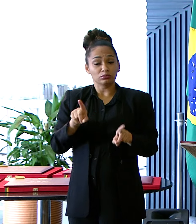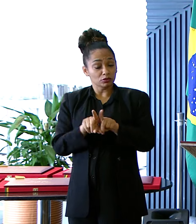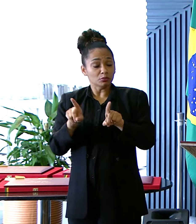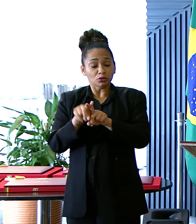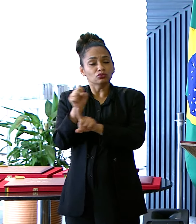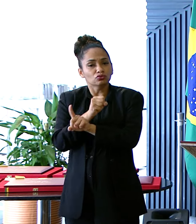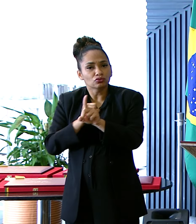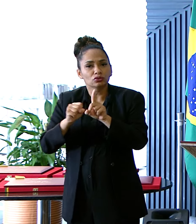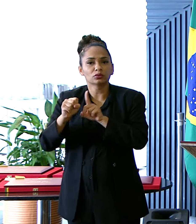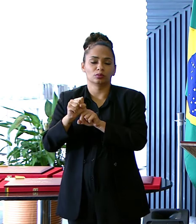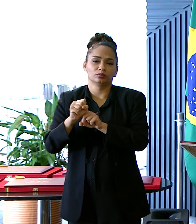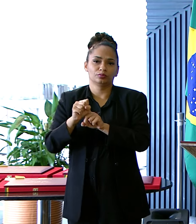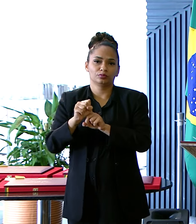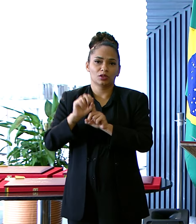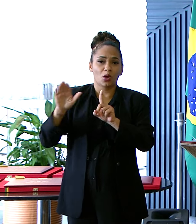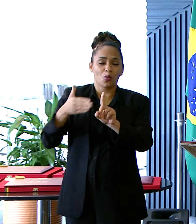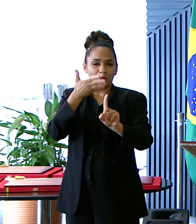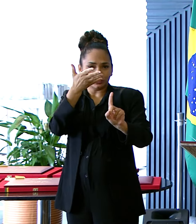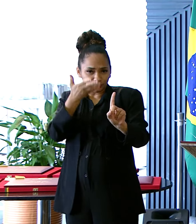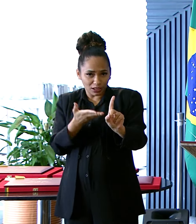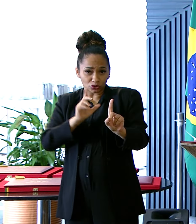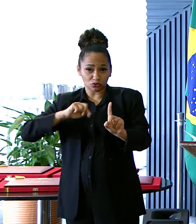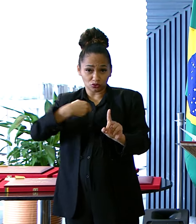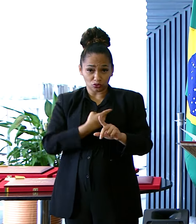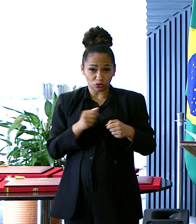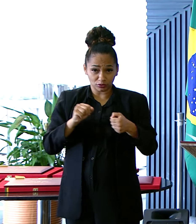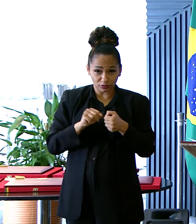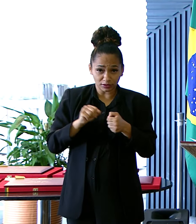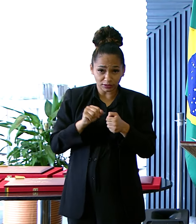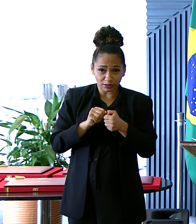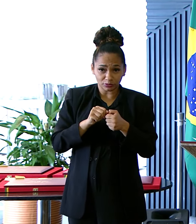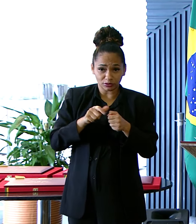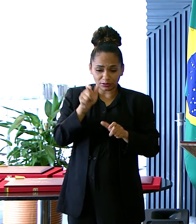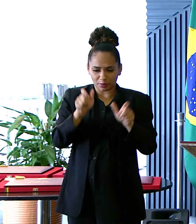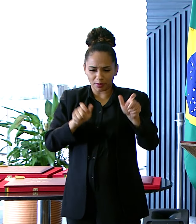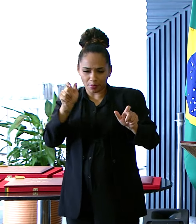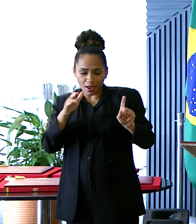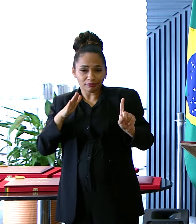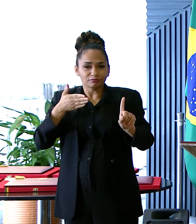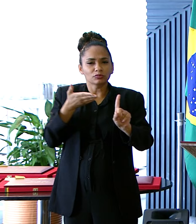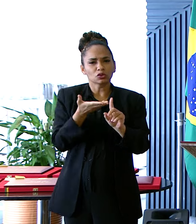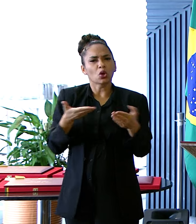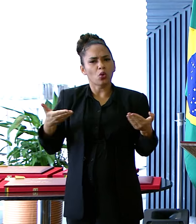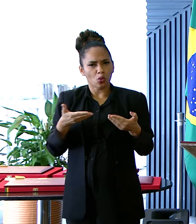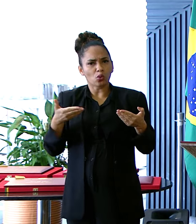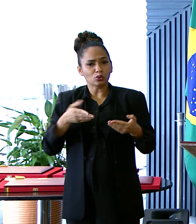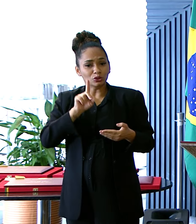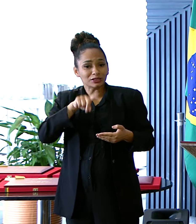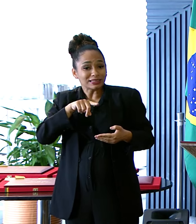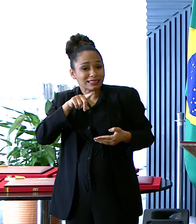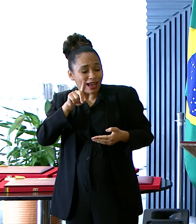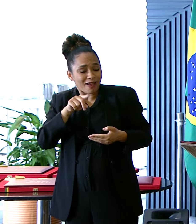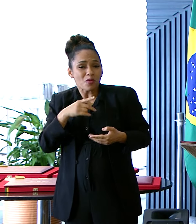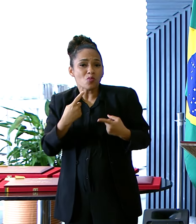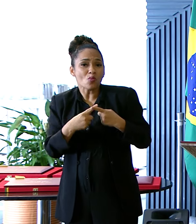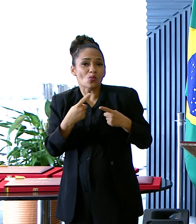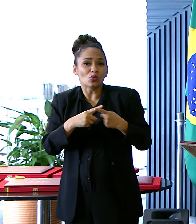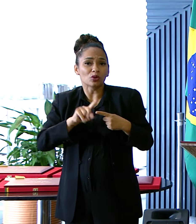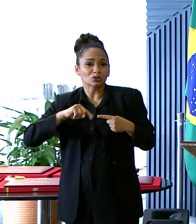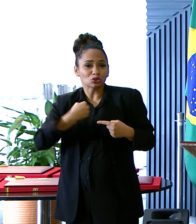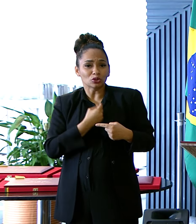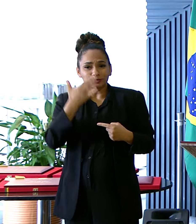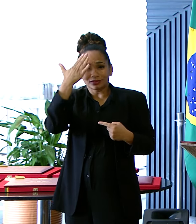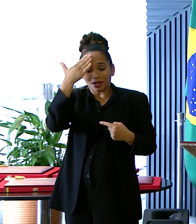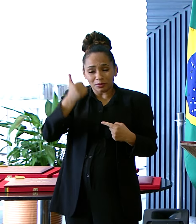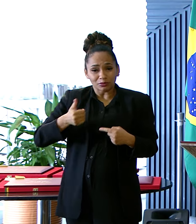A homenagem Que fazemos Aos indicados Ela é Por reconhecer Que aqui